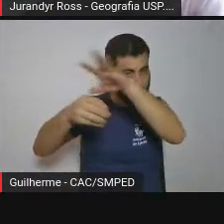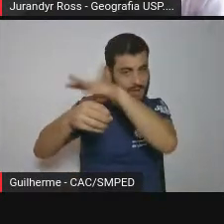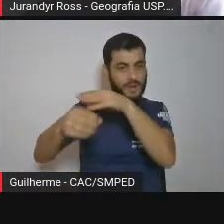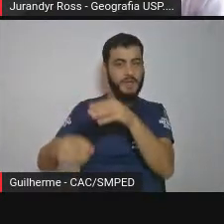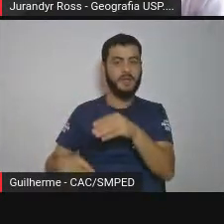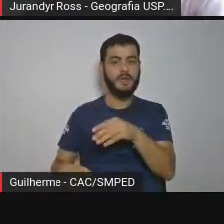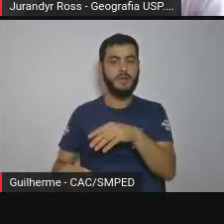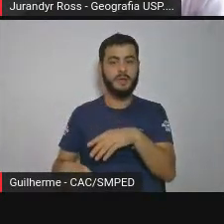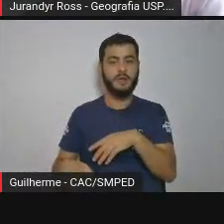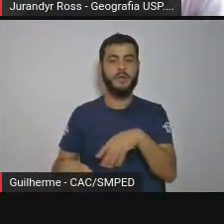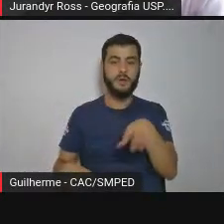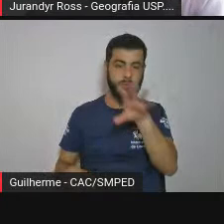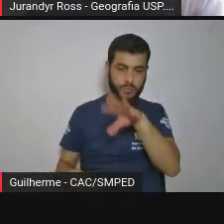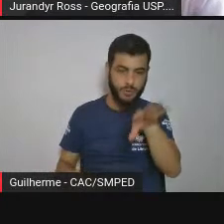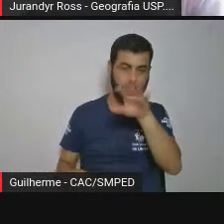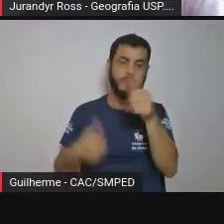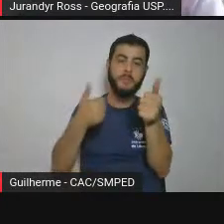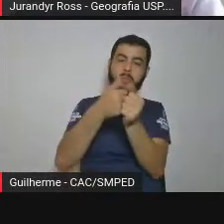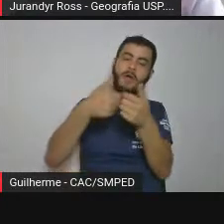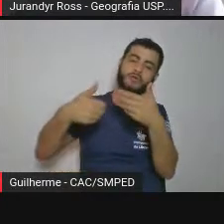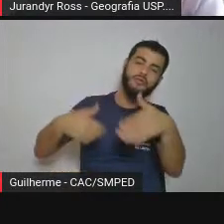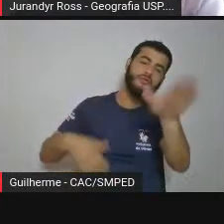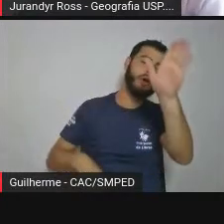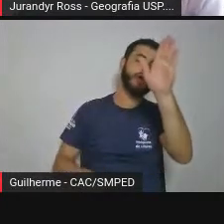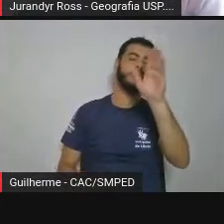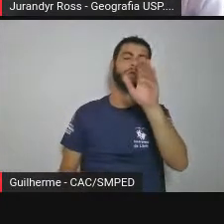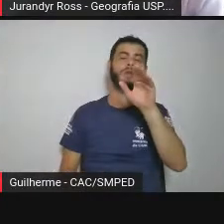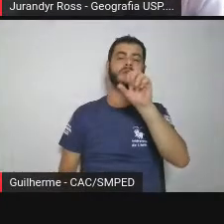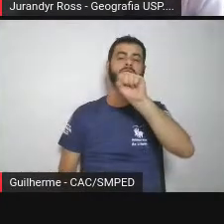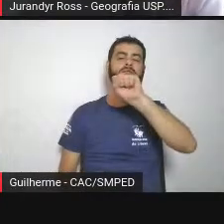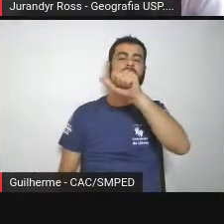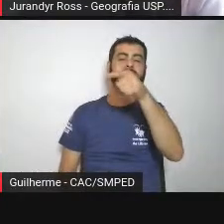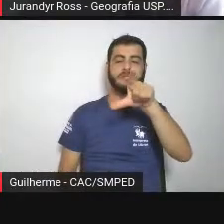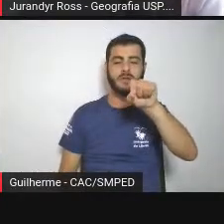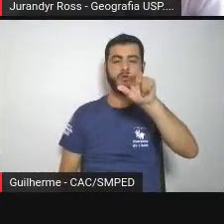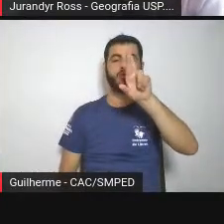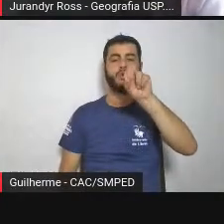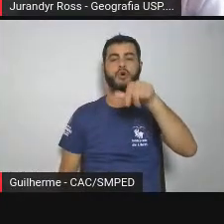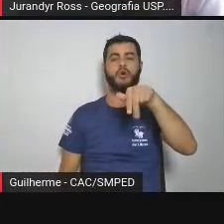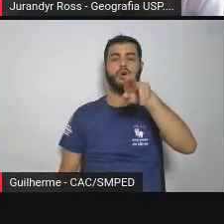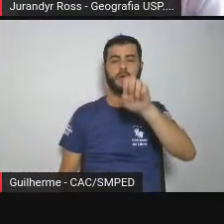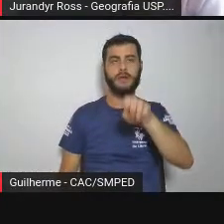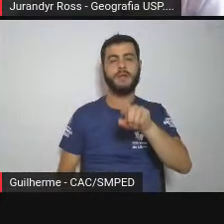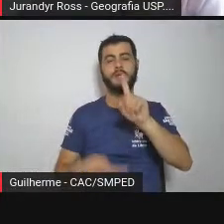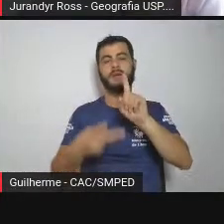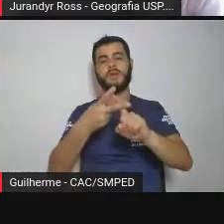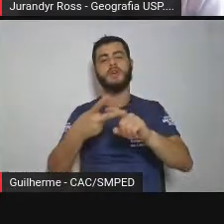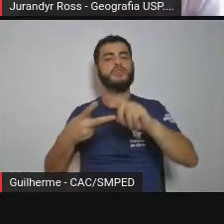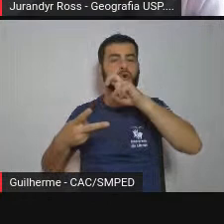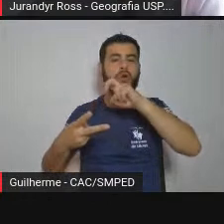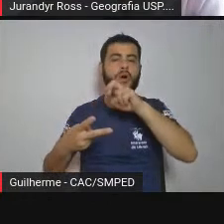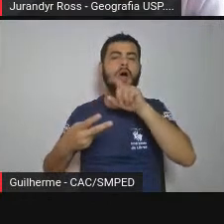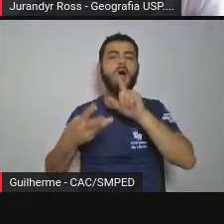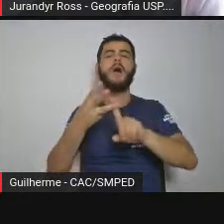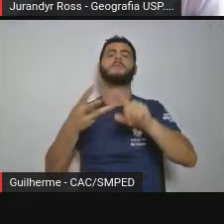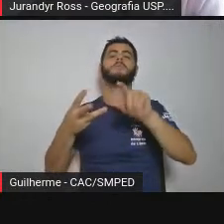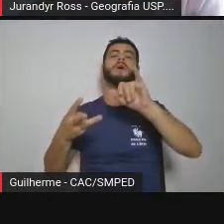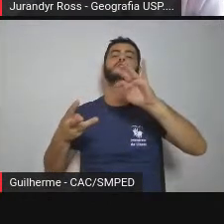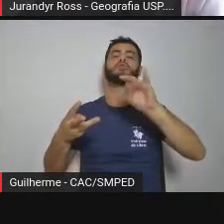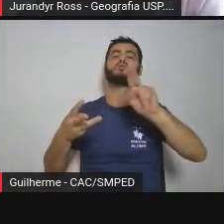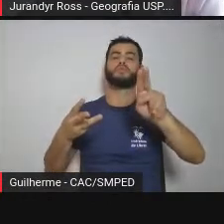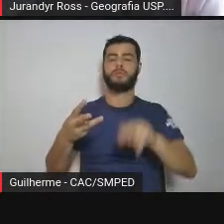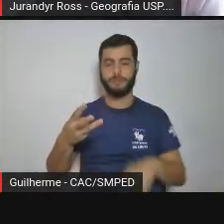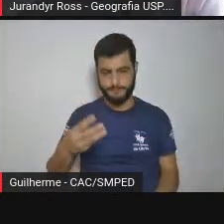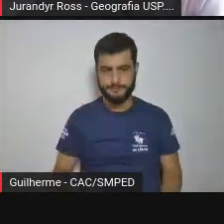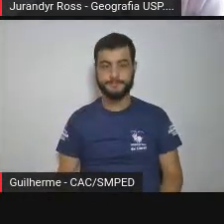de São Roque, Sorocaba e Itú e que se constitui por granitos. Logo mais aqui na frente vai encontrar uma outra